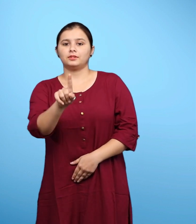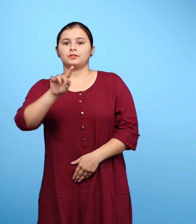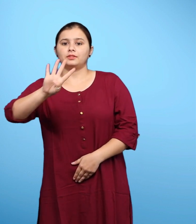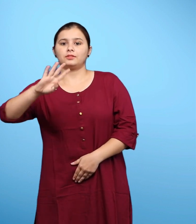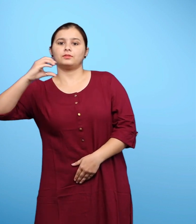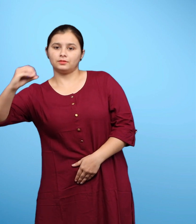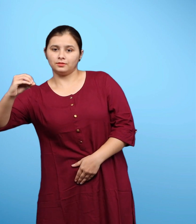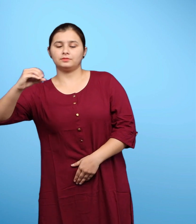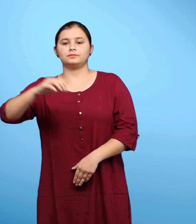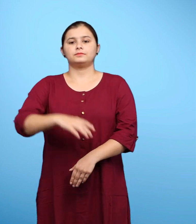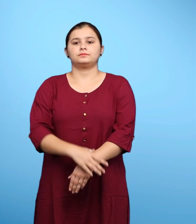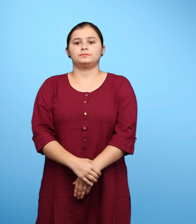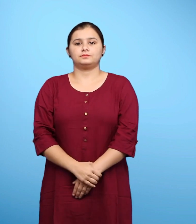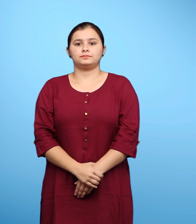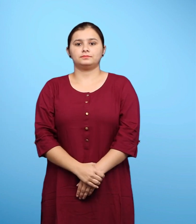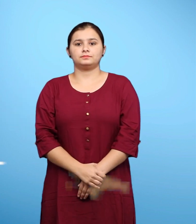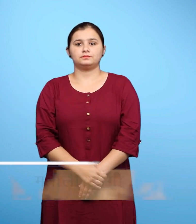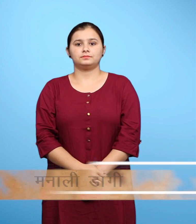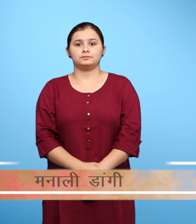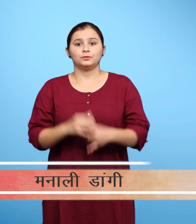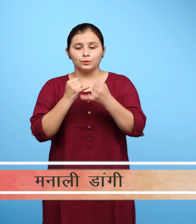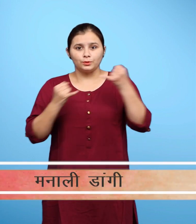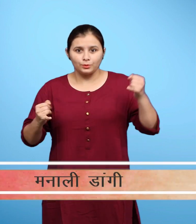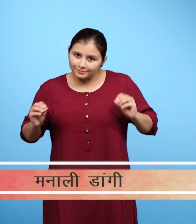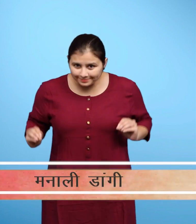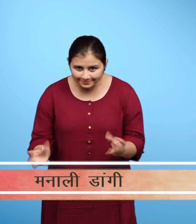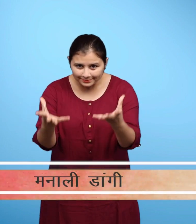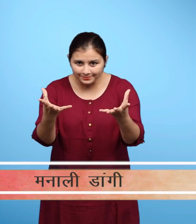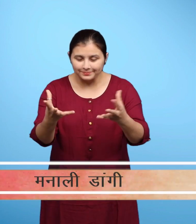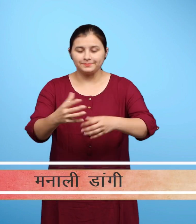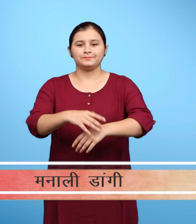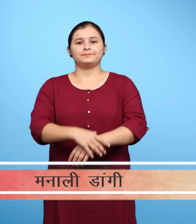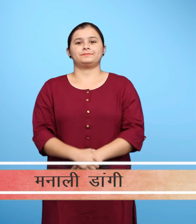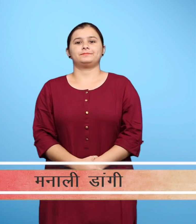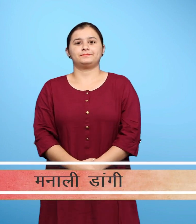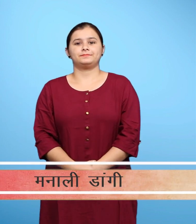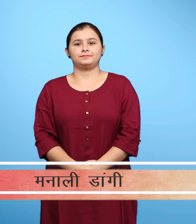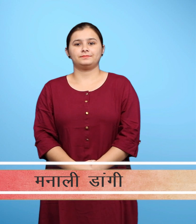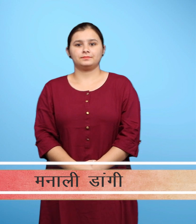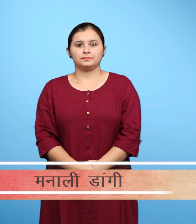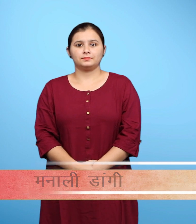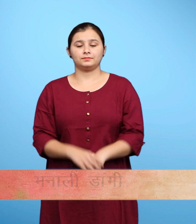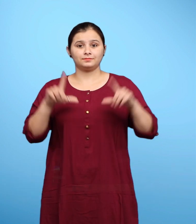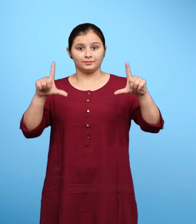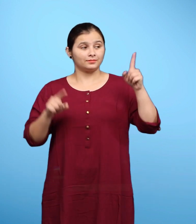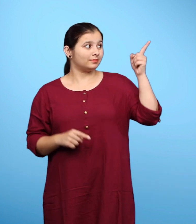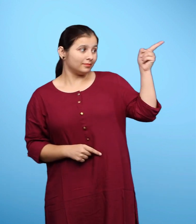140 तक अब प्रस्तुत है पाठ चित्र एक